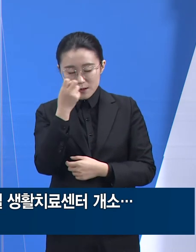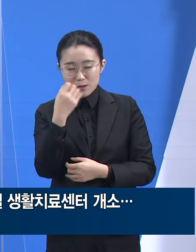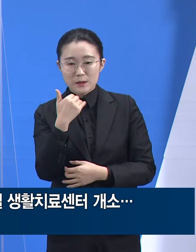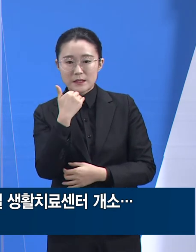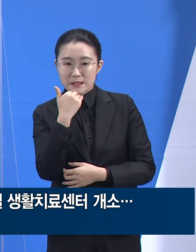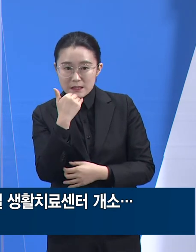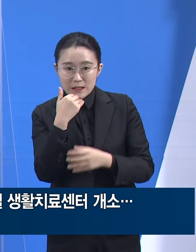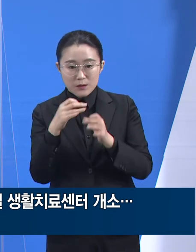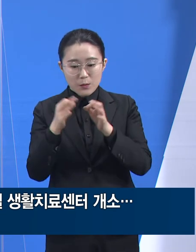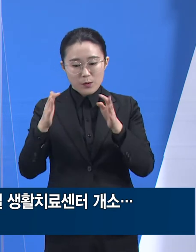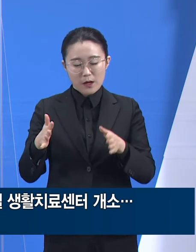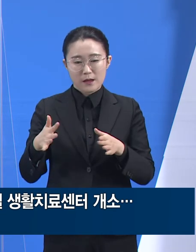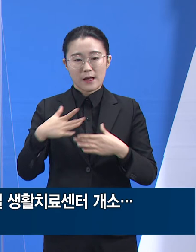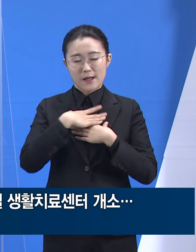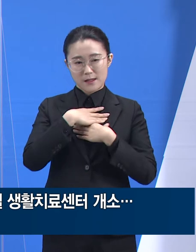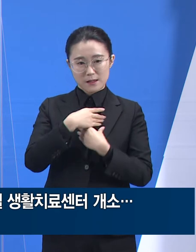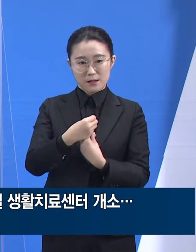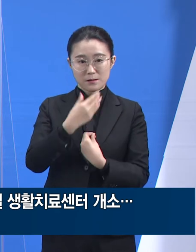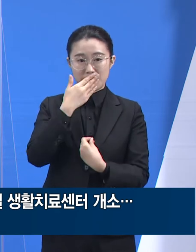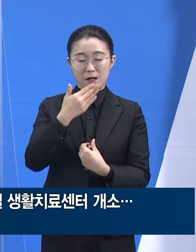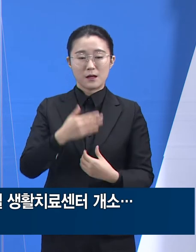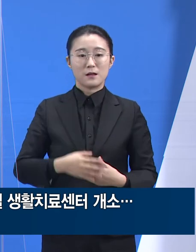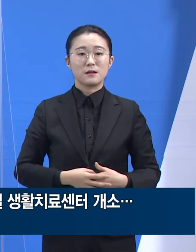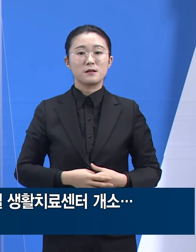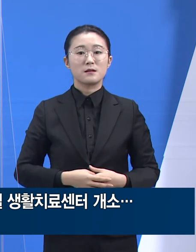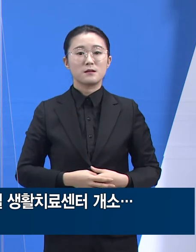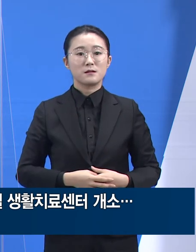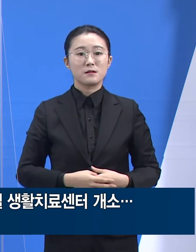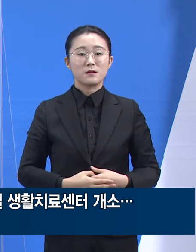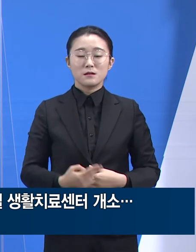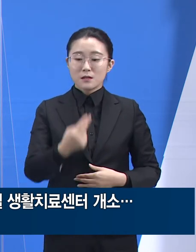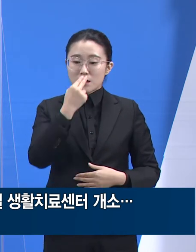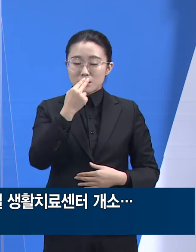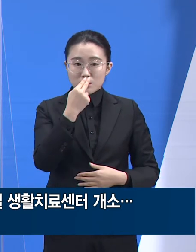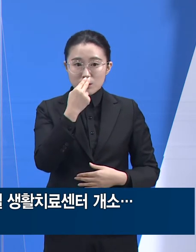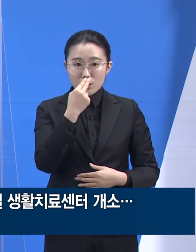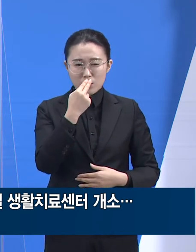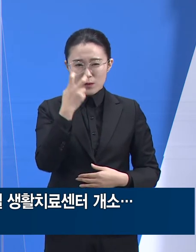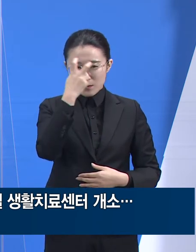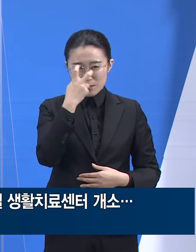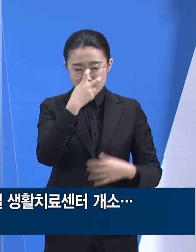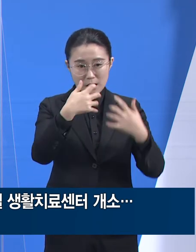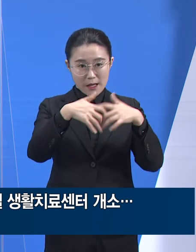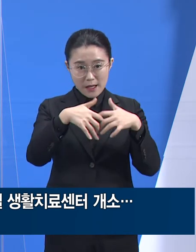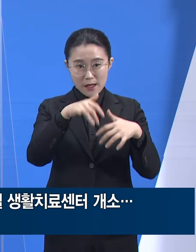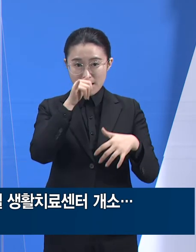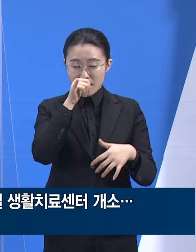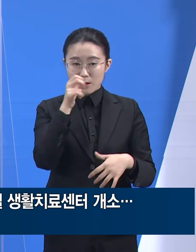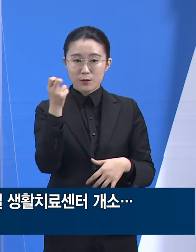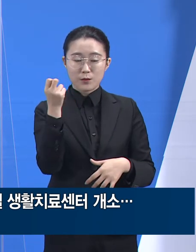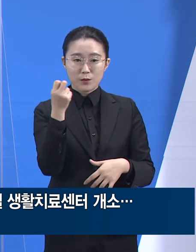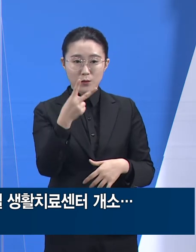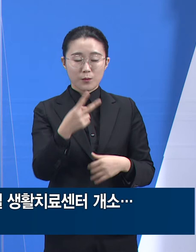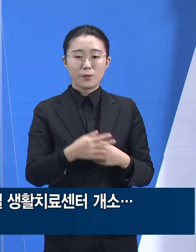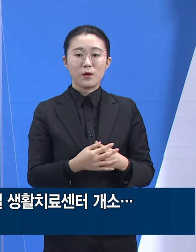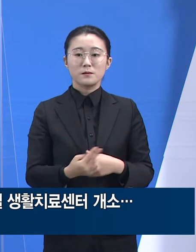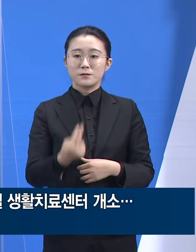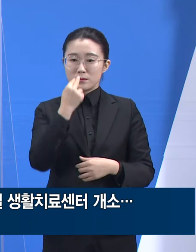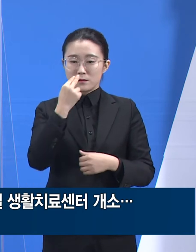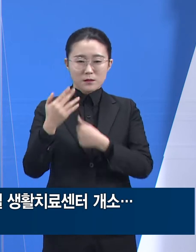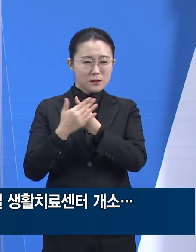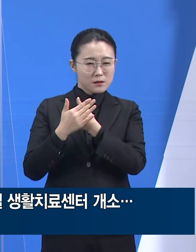의료진 케어를 받을 수 있습니다. 산소포화도 모니터 장치나 고유량 산소공급 장치 등